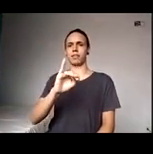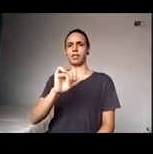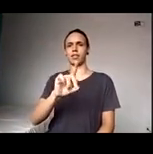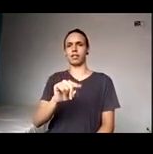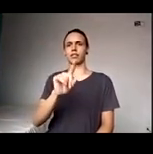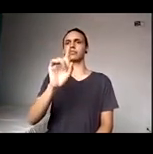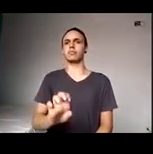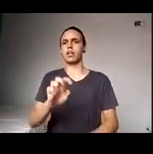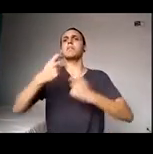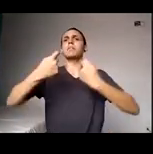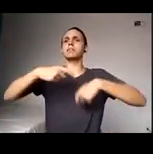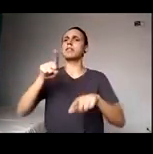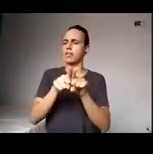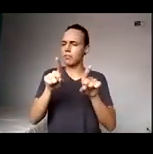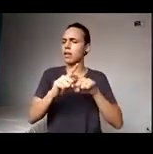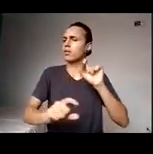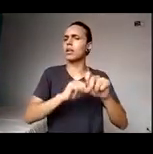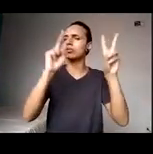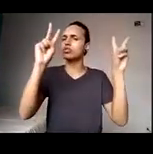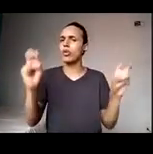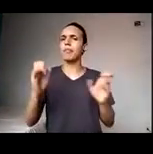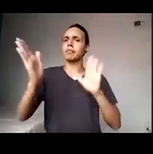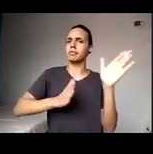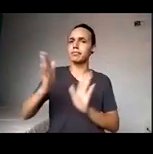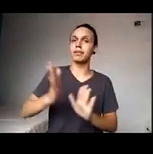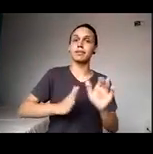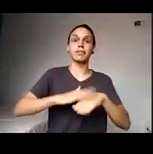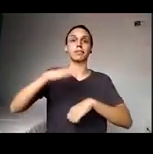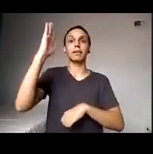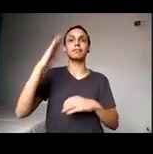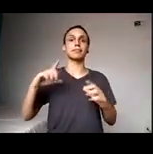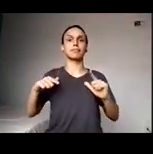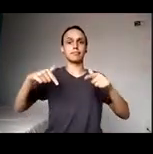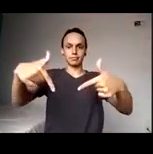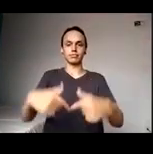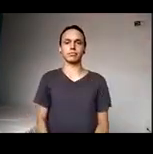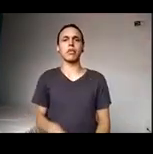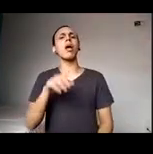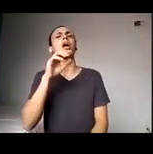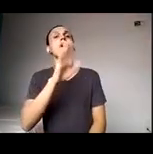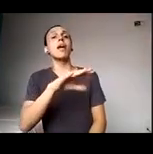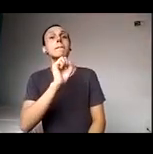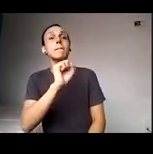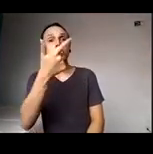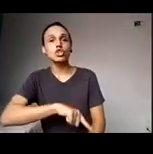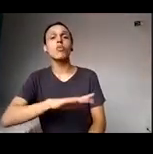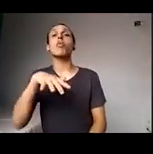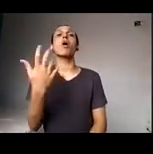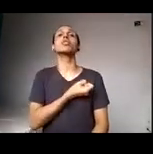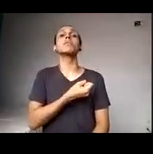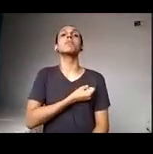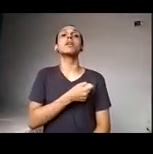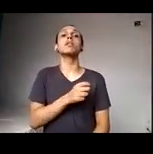de acessibilidade, atitudinal, sobretudo. Pode repetir esse percentual, Márcia, por favor? 3 a